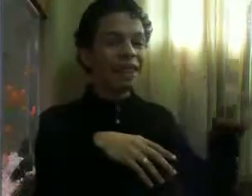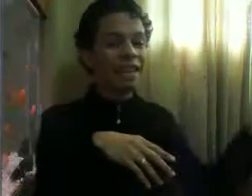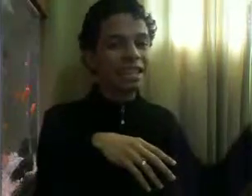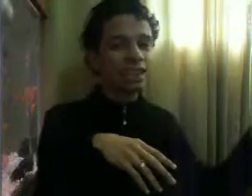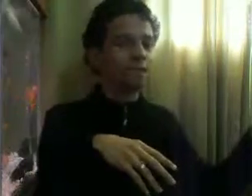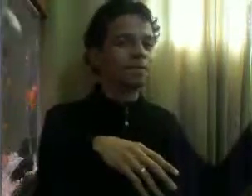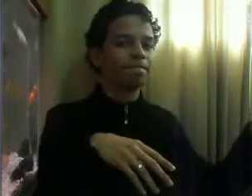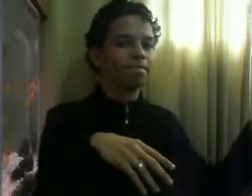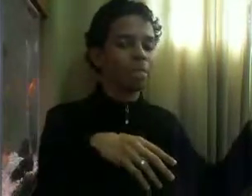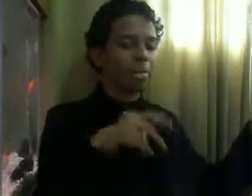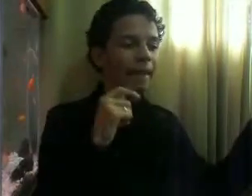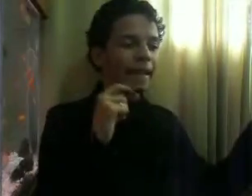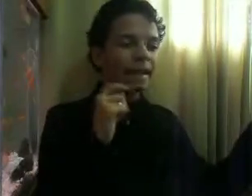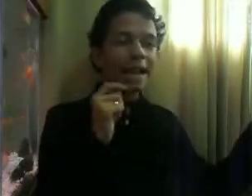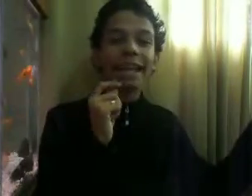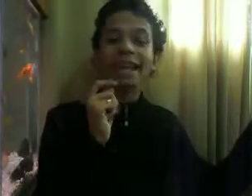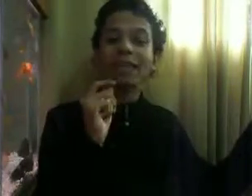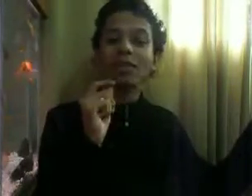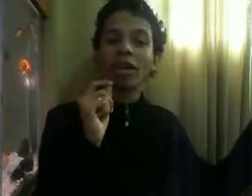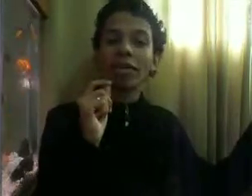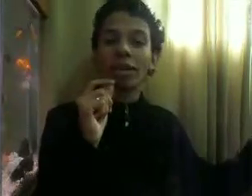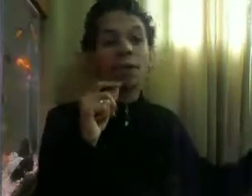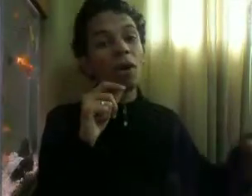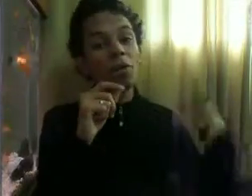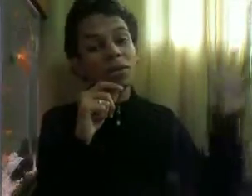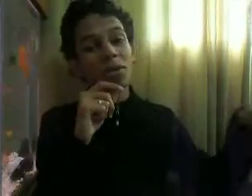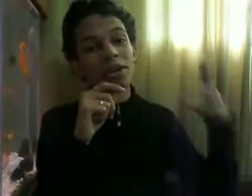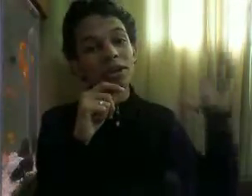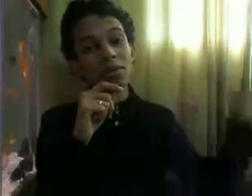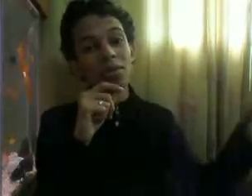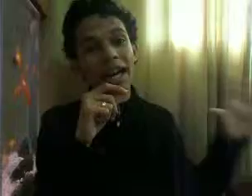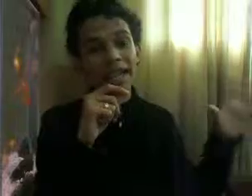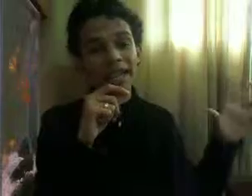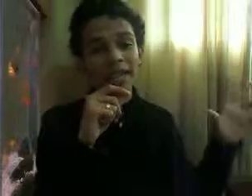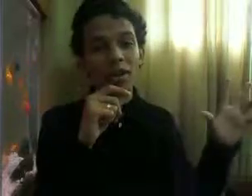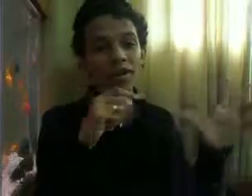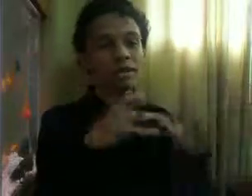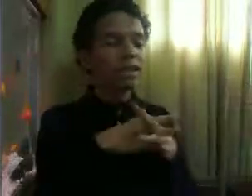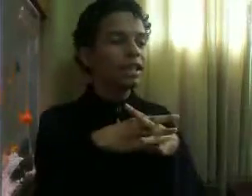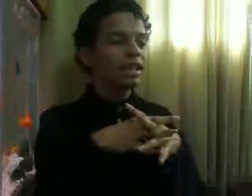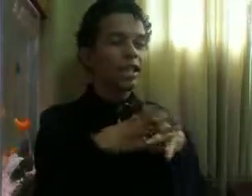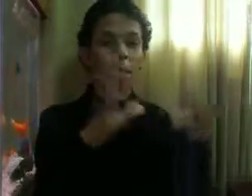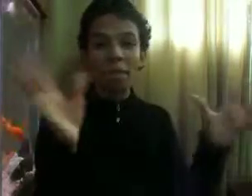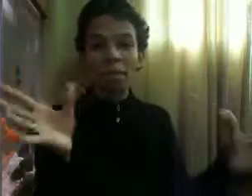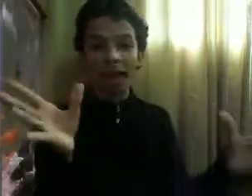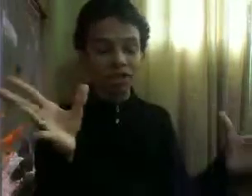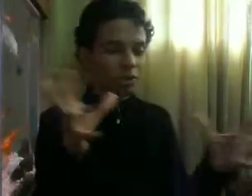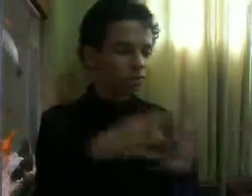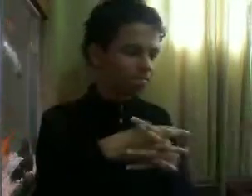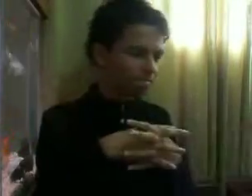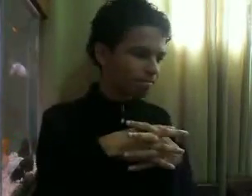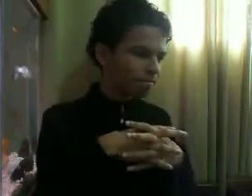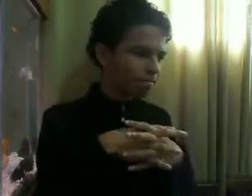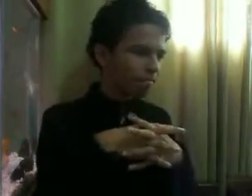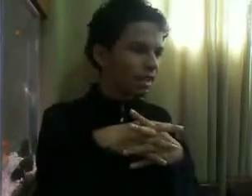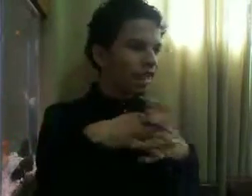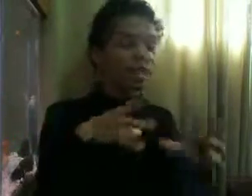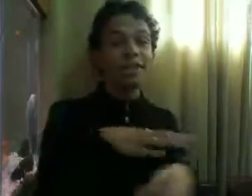falindo E daí ele resolve Abrir uma outra coisa No lugar desse negócio Que é uma boate Isso